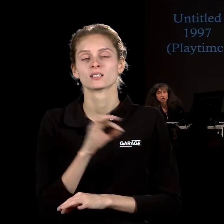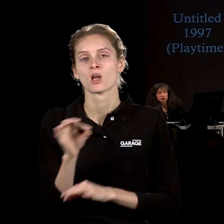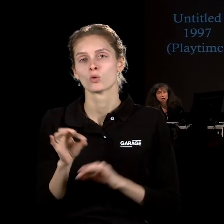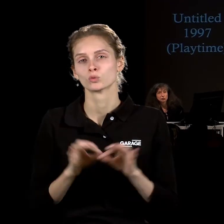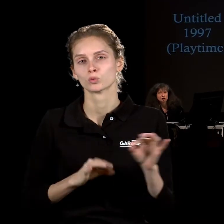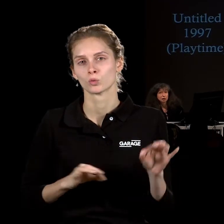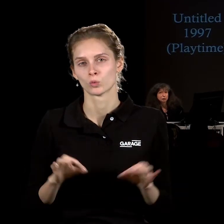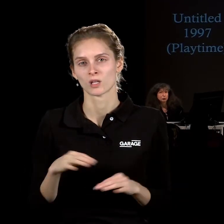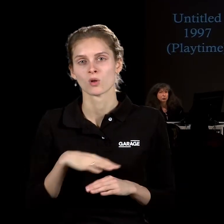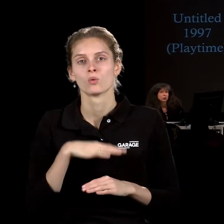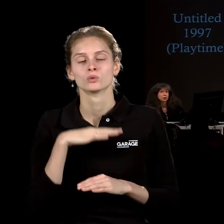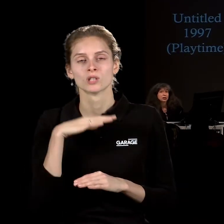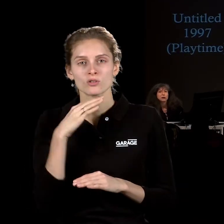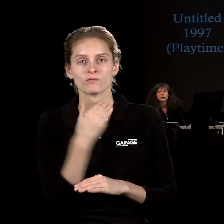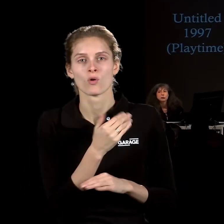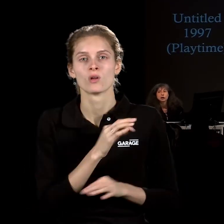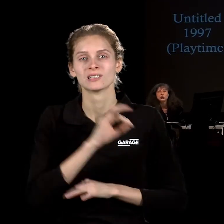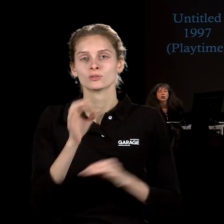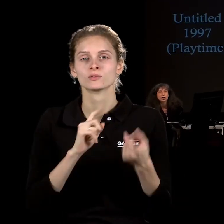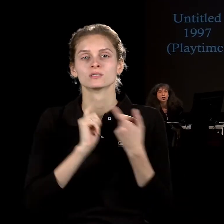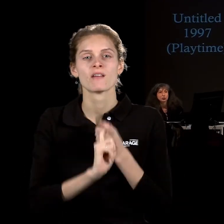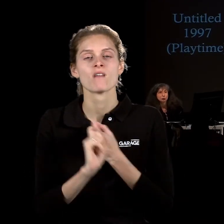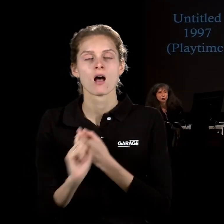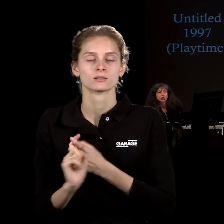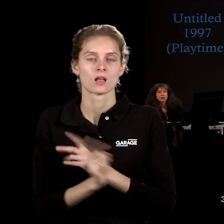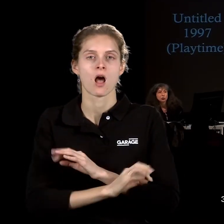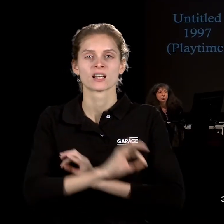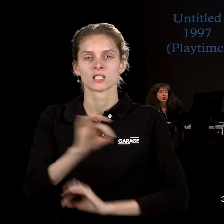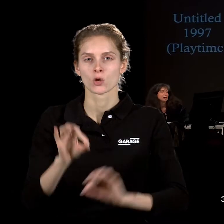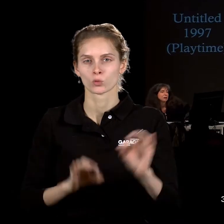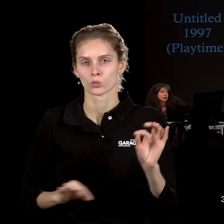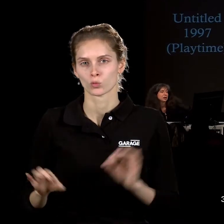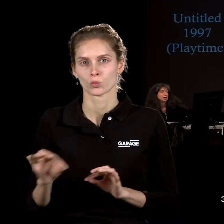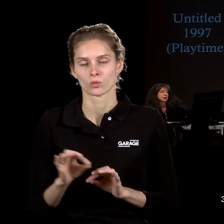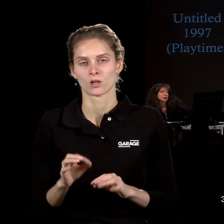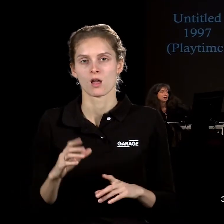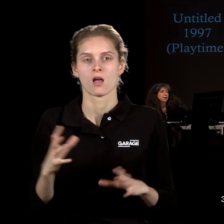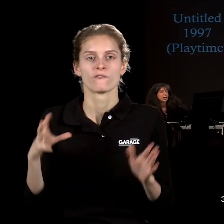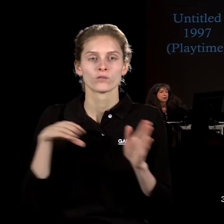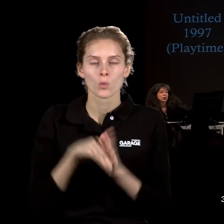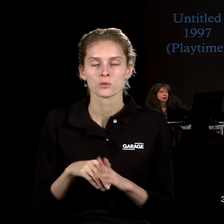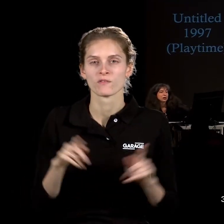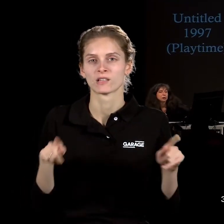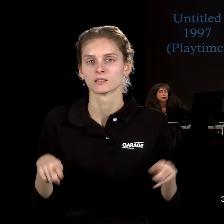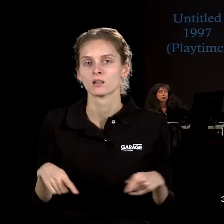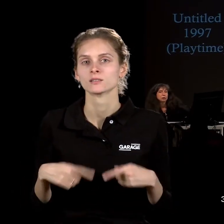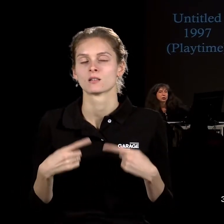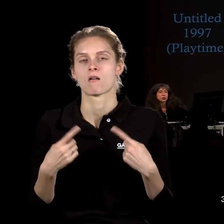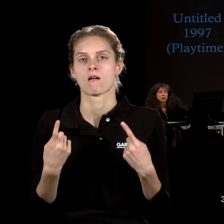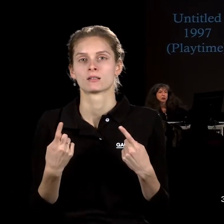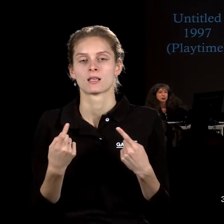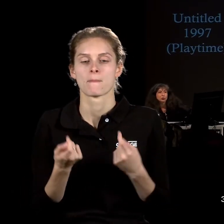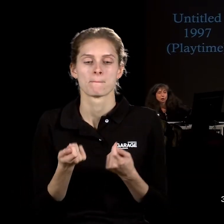его искусство завязано очень сильно на архитектуру, в том числе на воссоздание вот таких вот